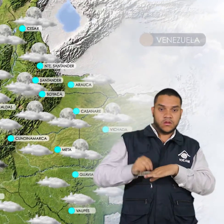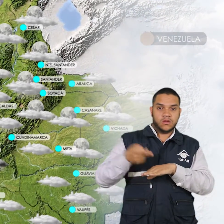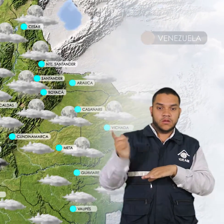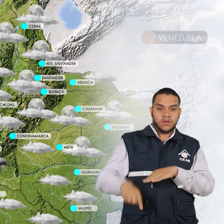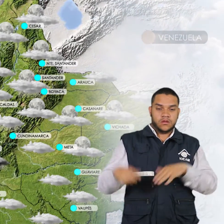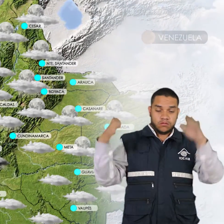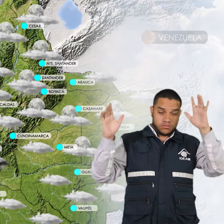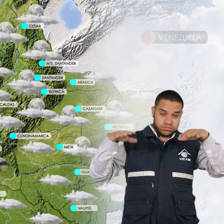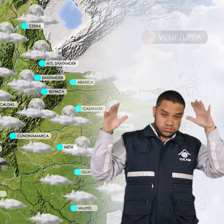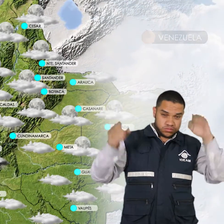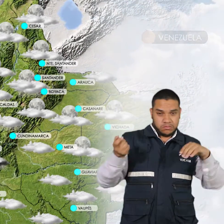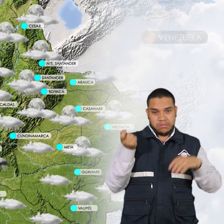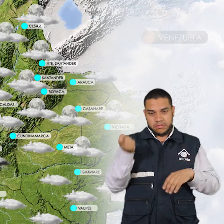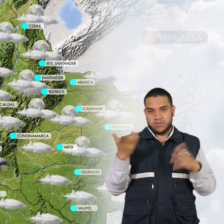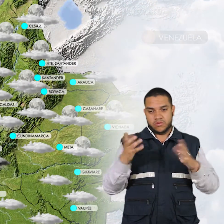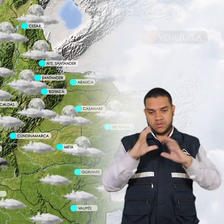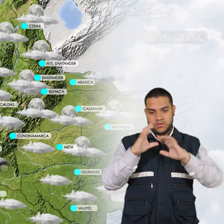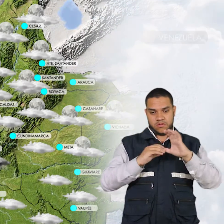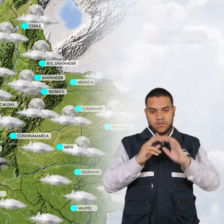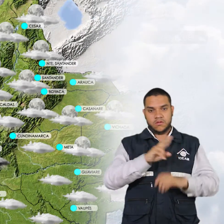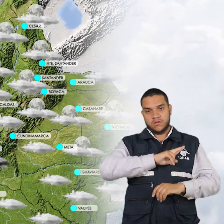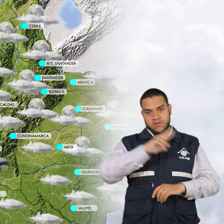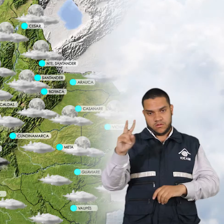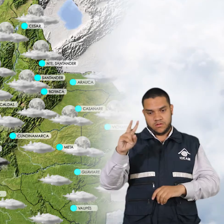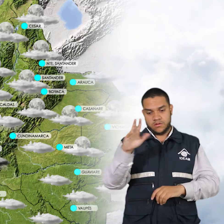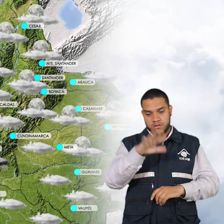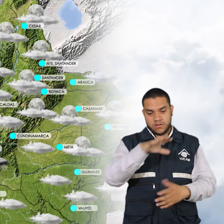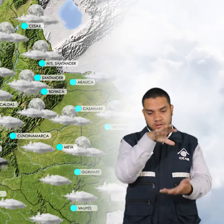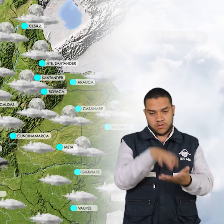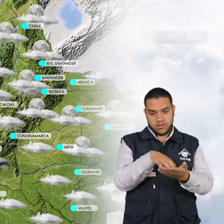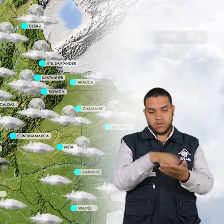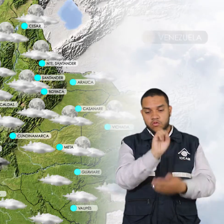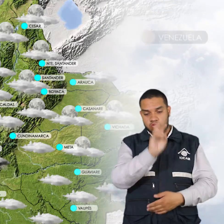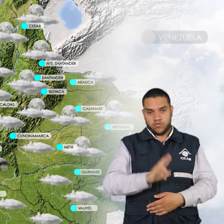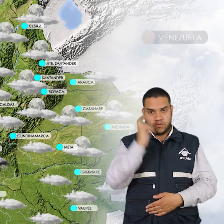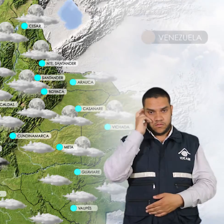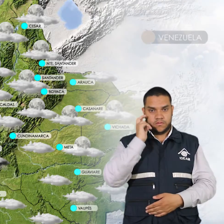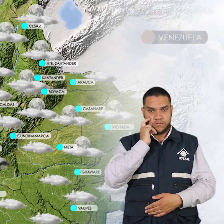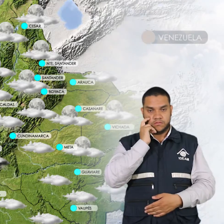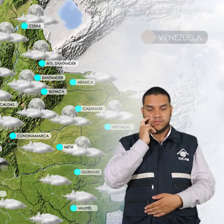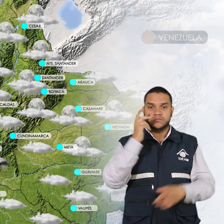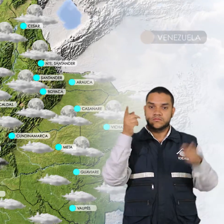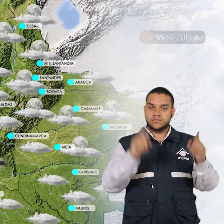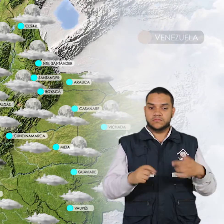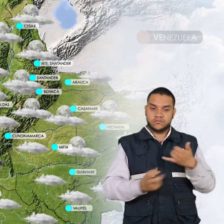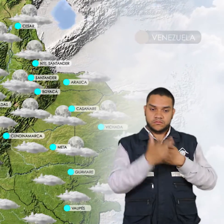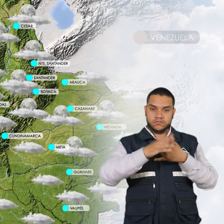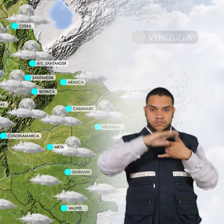menos intensas en zonas de Cauca, Valle del Cauca y en el centro y sur de Chocó. En la región andina se estiman lluvias y